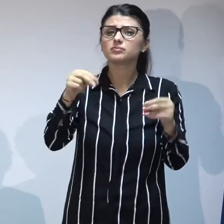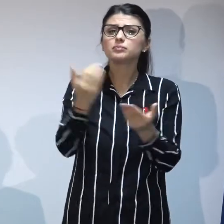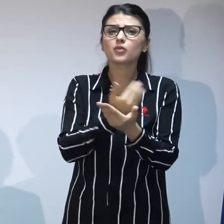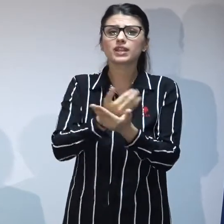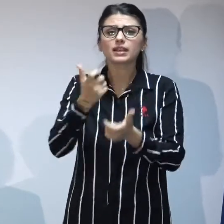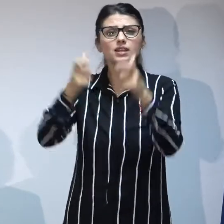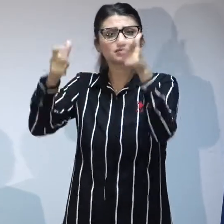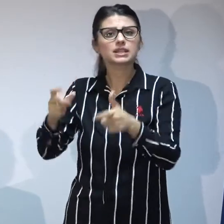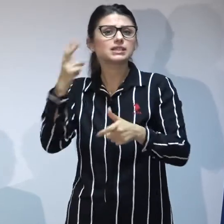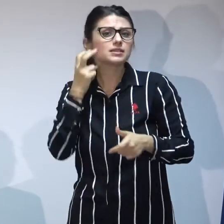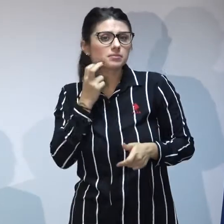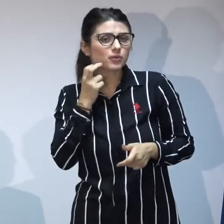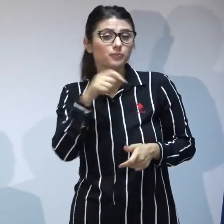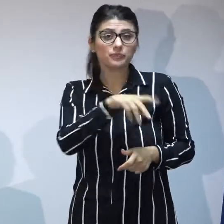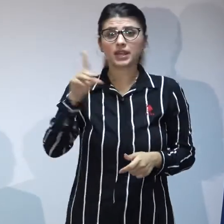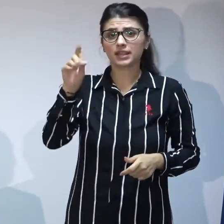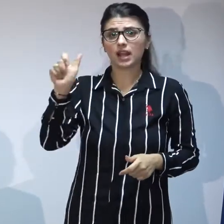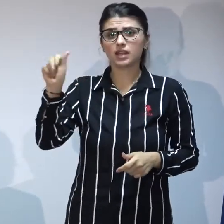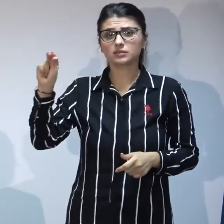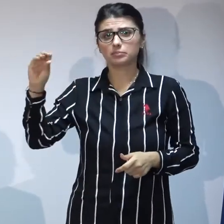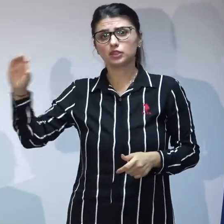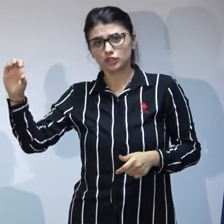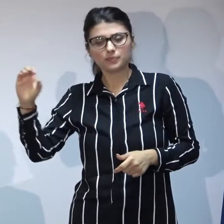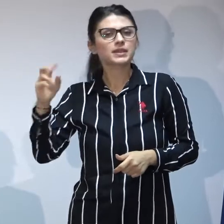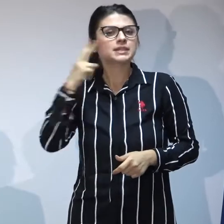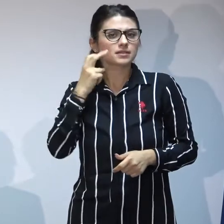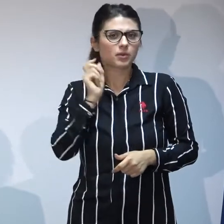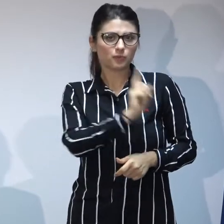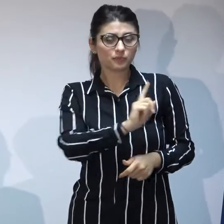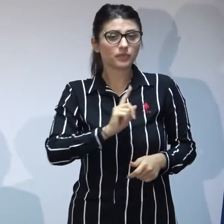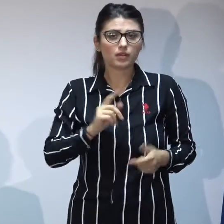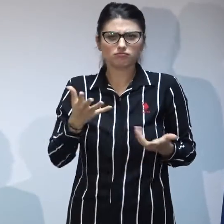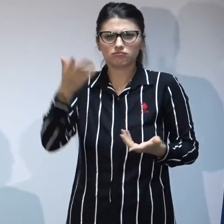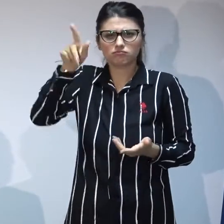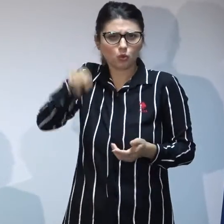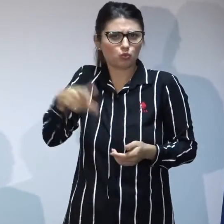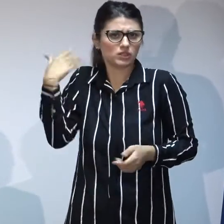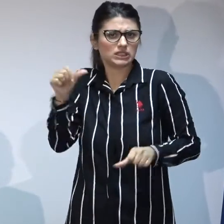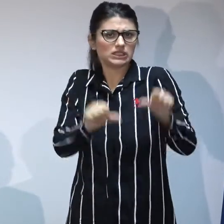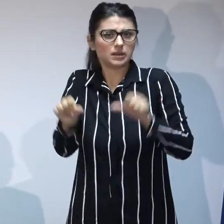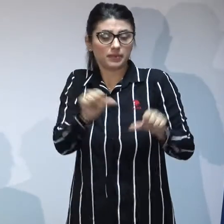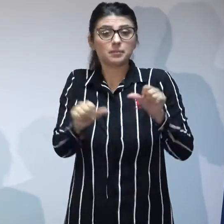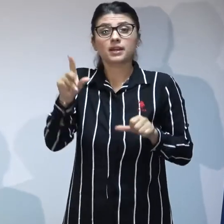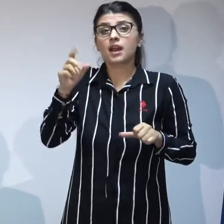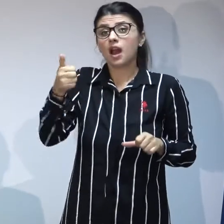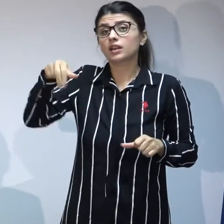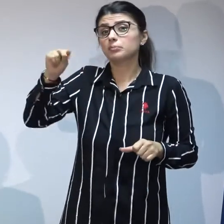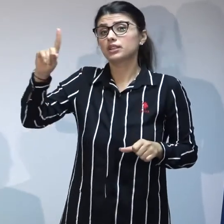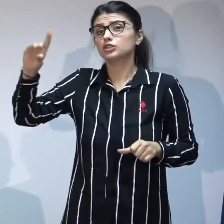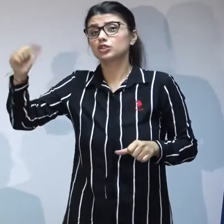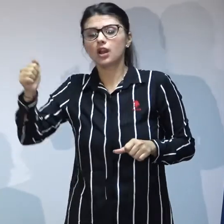Sibiu, cazul DGASPC Sibiu, pentru care în luna septembrie ANEDPDCEA a făcut